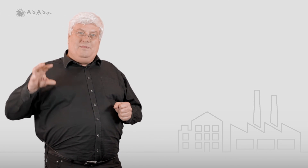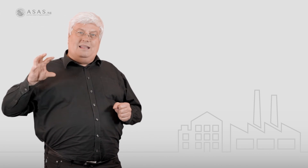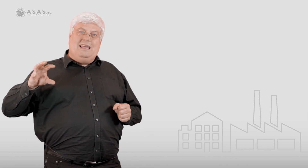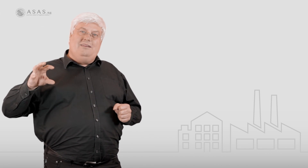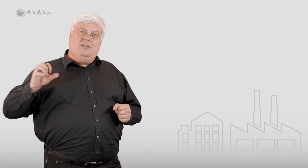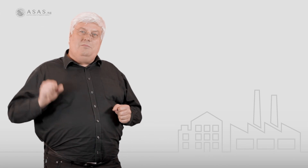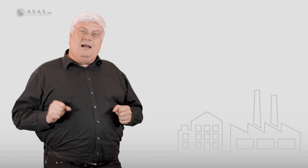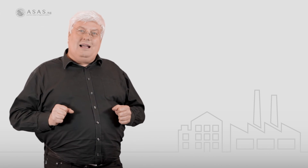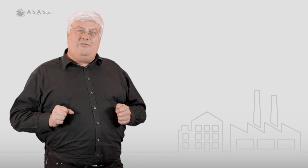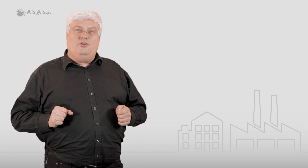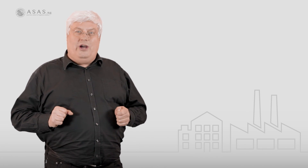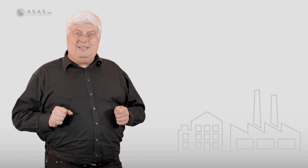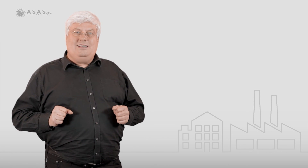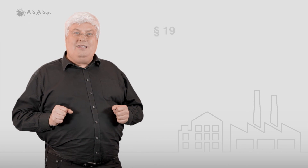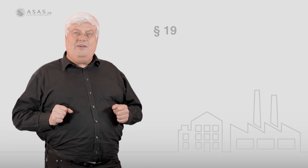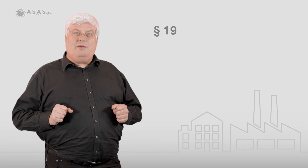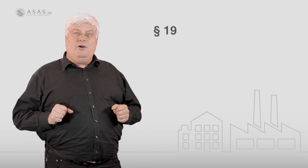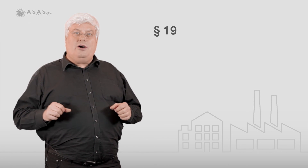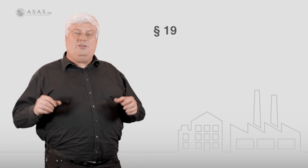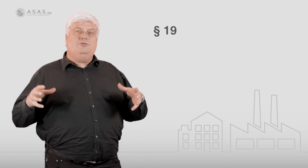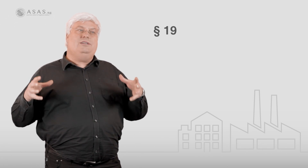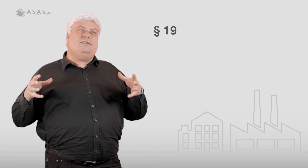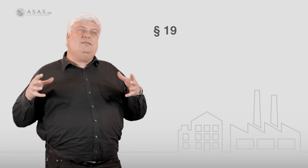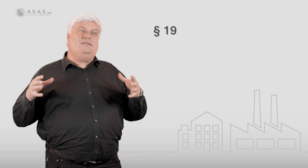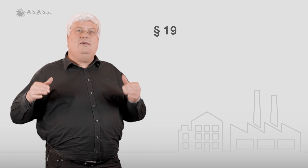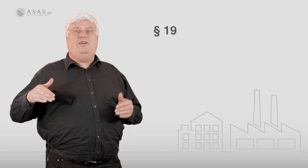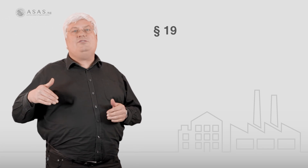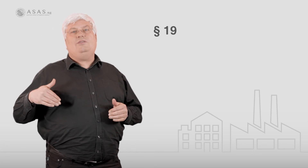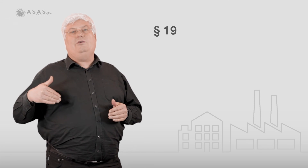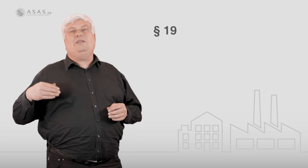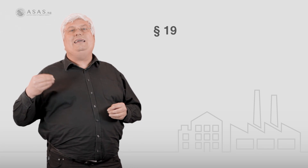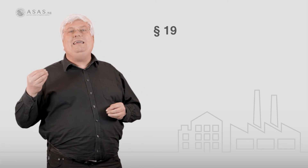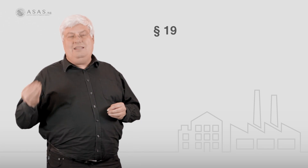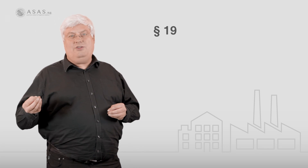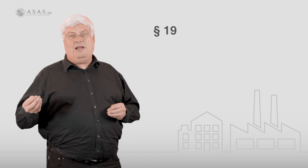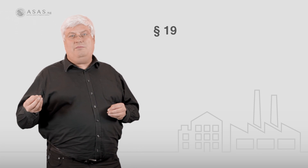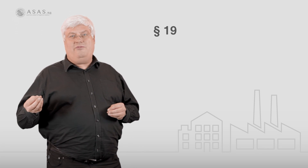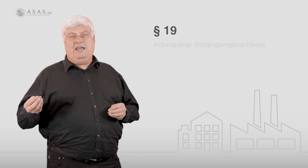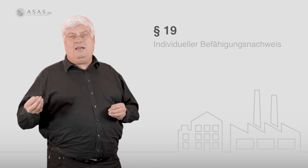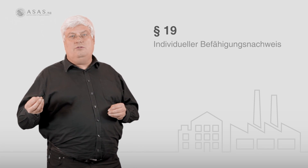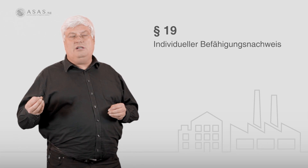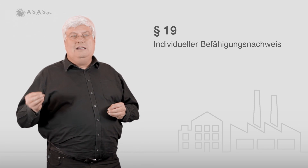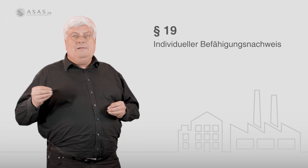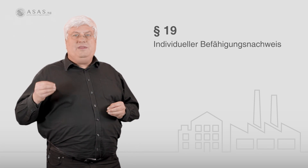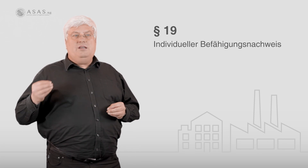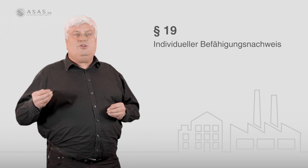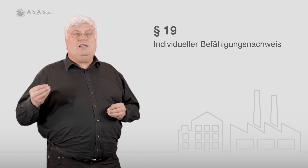dann kennen wir den Paragrafen 19 Gewerbeordnung. Das ist die Feststellung der individuellen Befähigung, die also dann